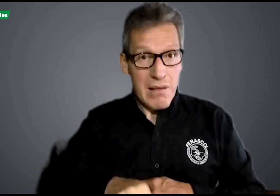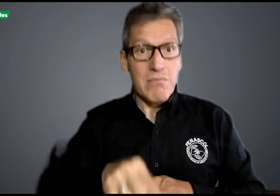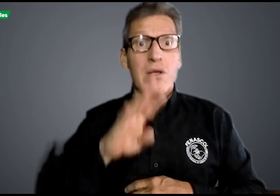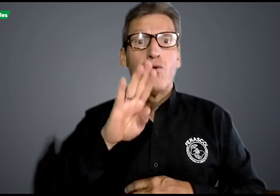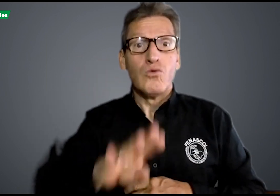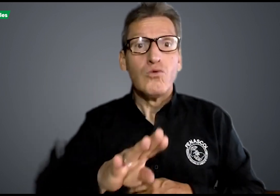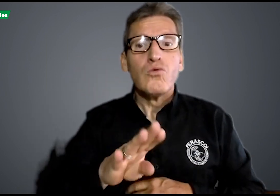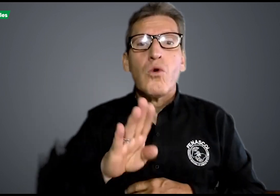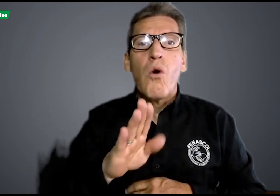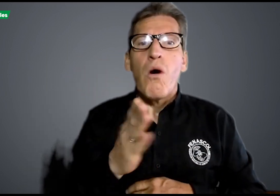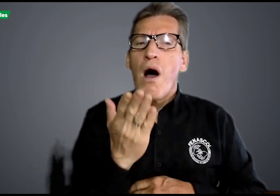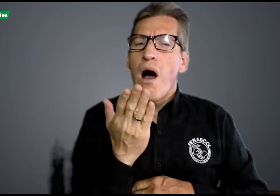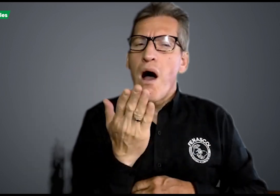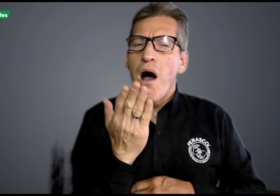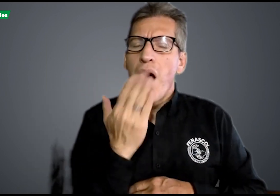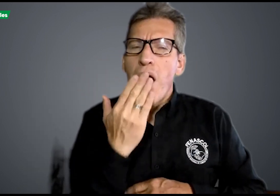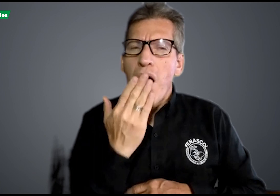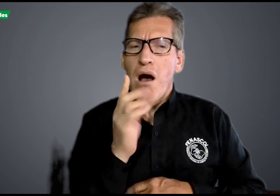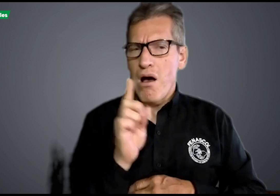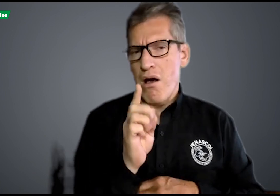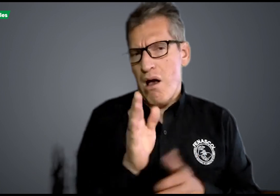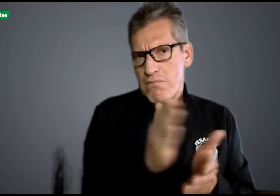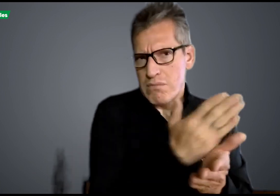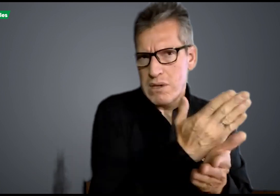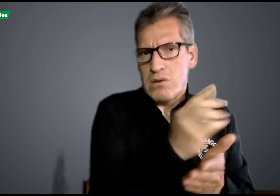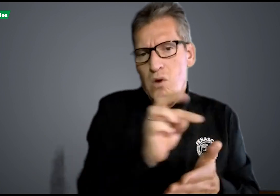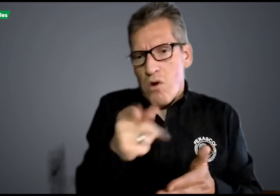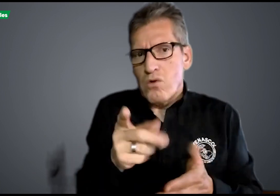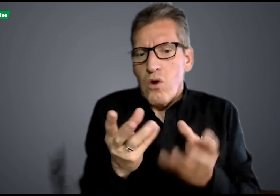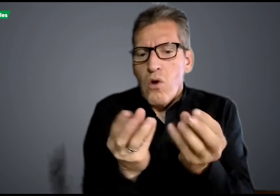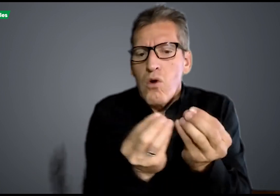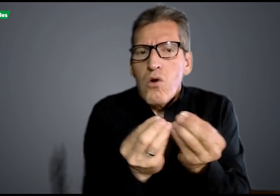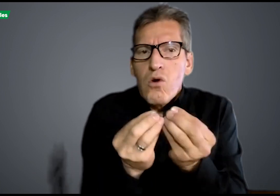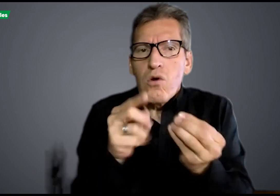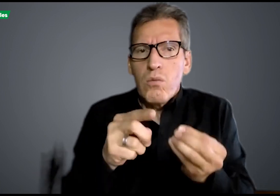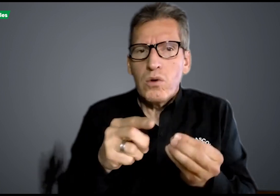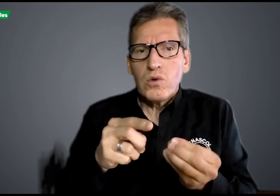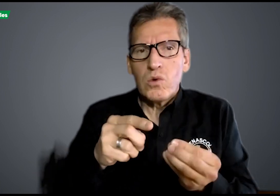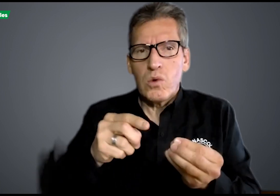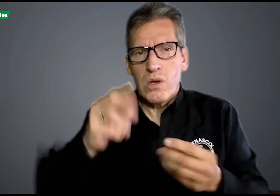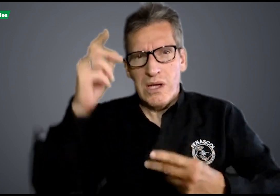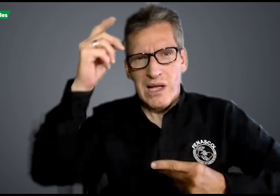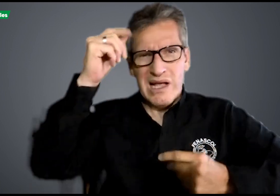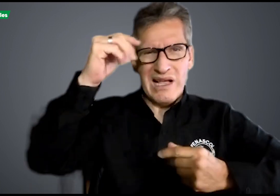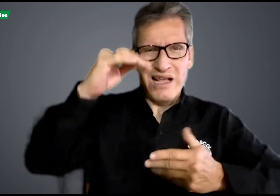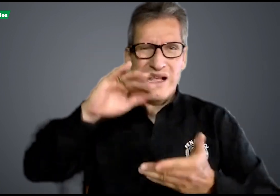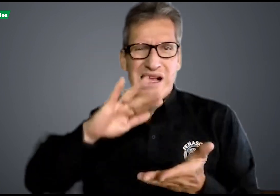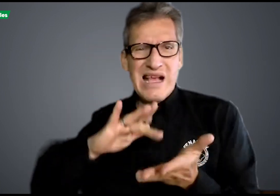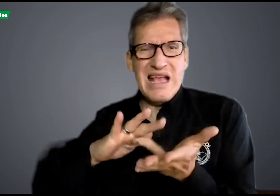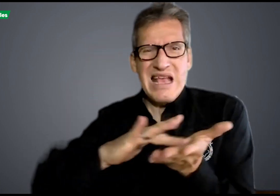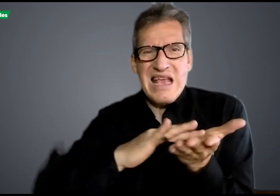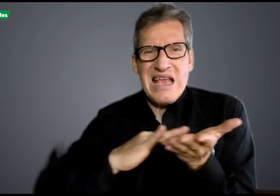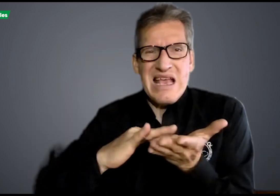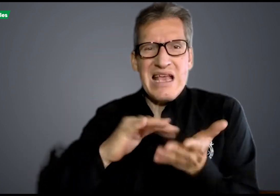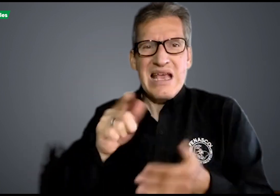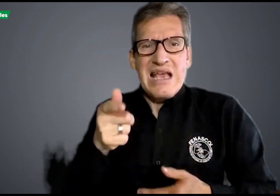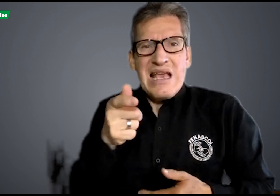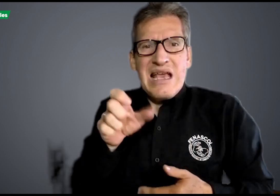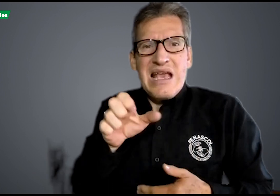También, además de los grupos indígenas, están los gitanos,